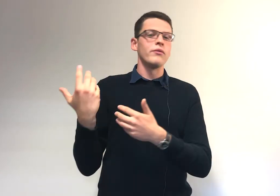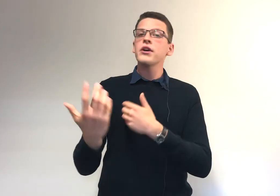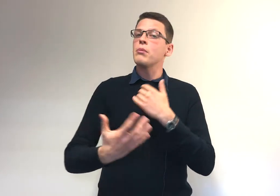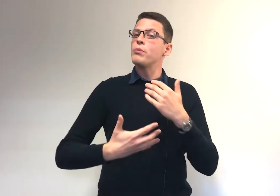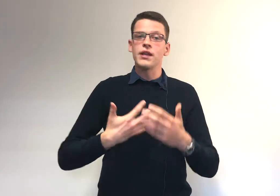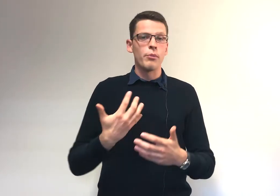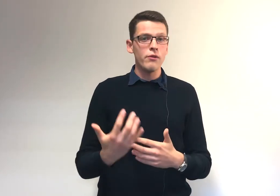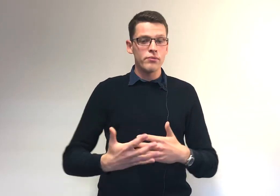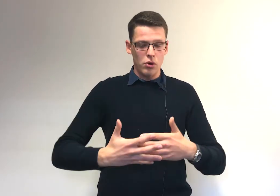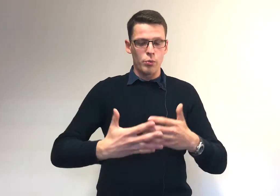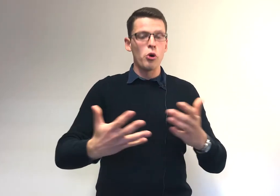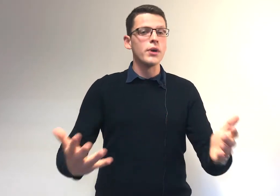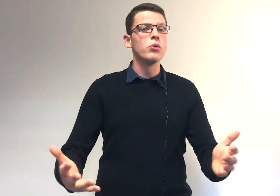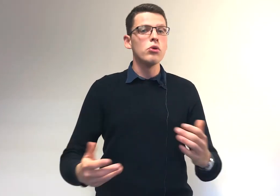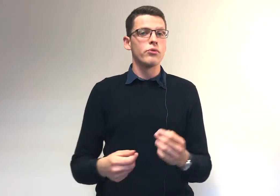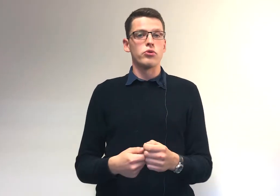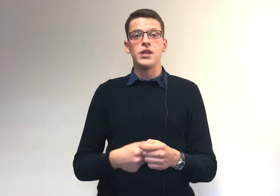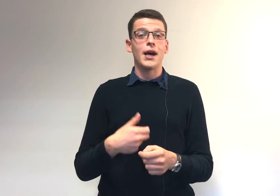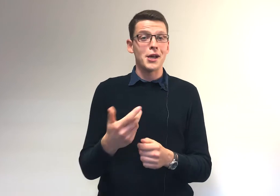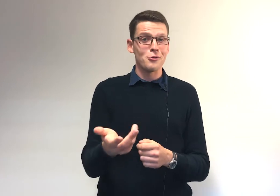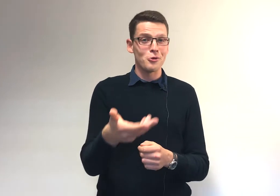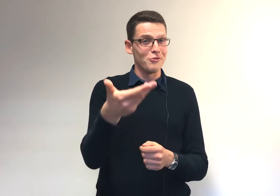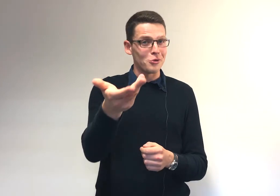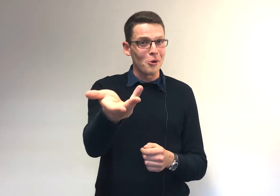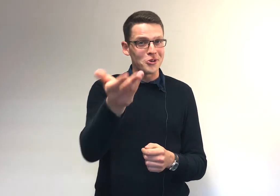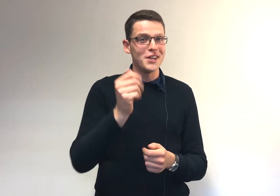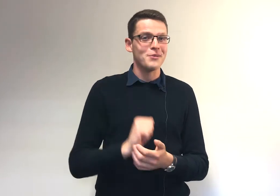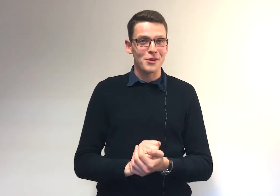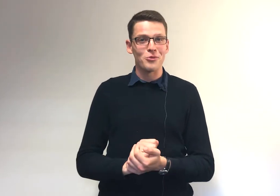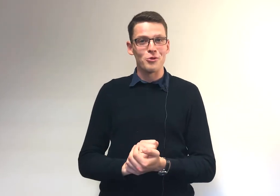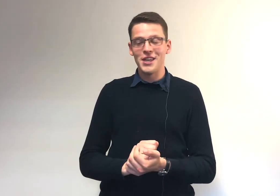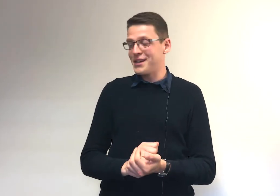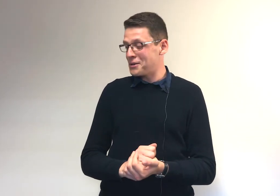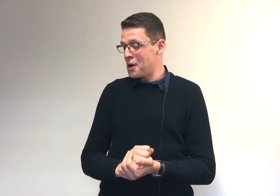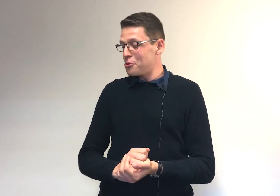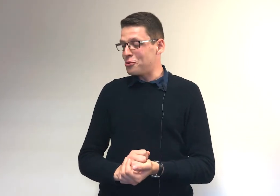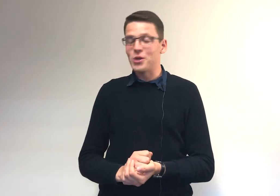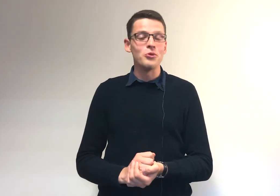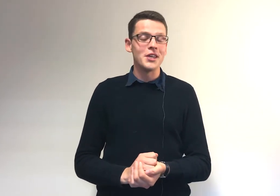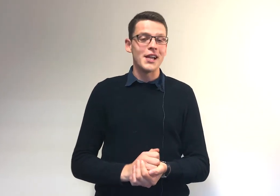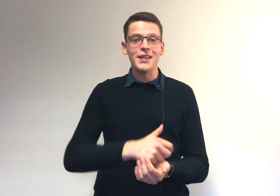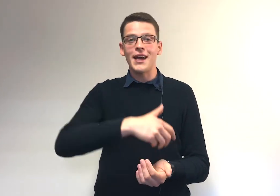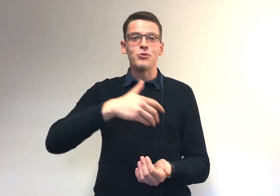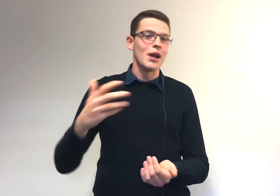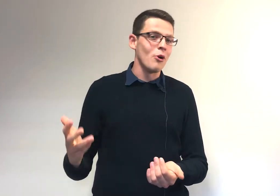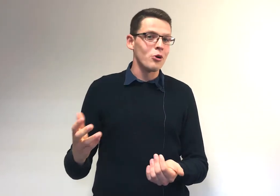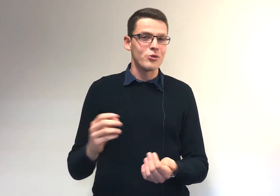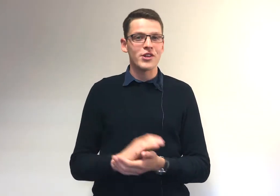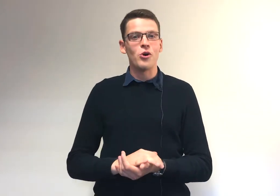voir que la plupart des profs, au premier cours, vont te dire à quelle sauce ils vont te manger. Donc, ils vont te dire, tu dois étudier la littérature allemande, en sachant